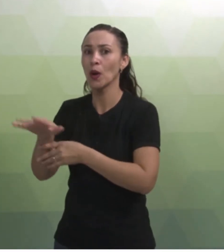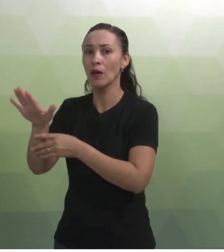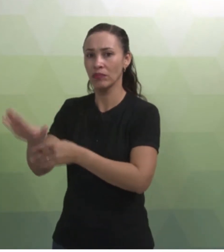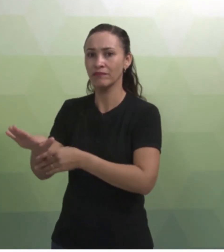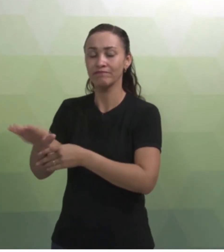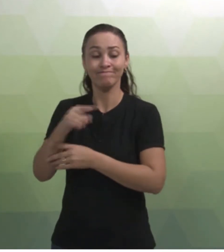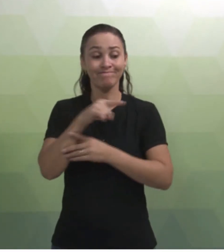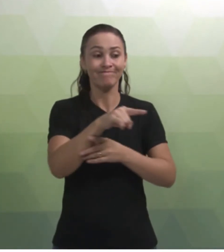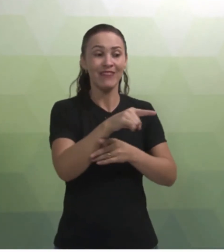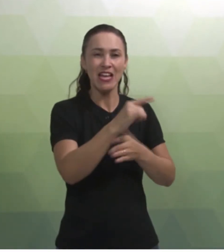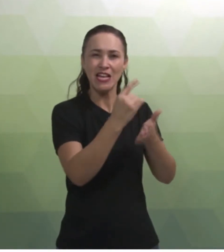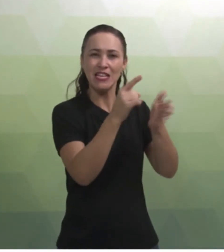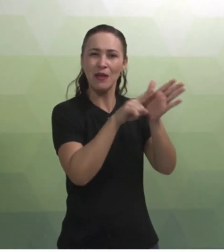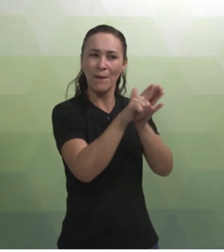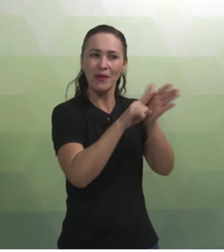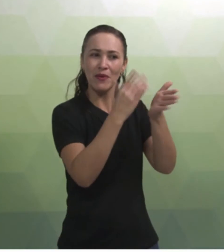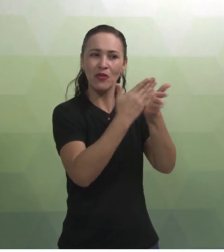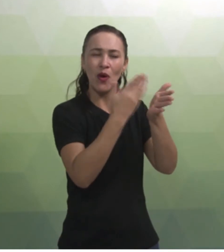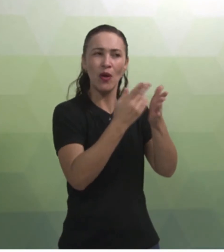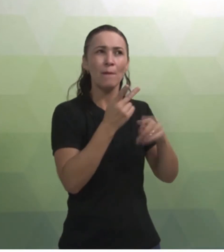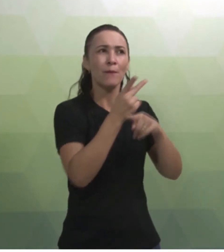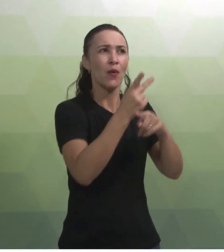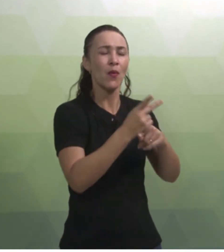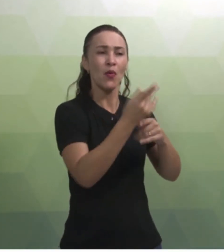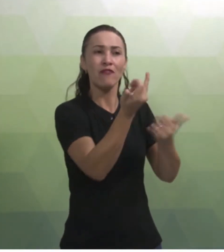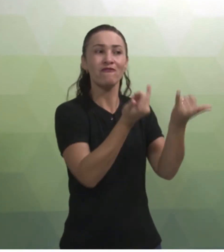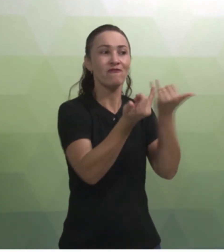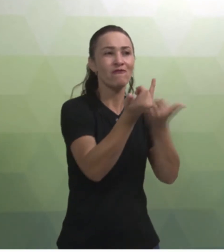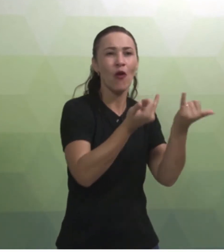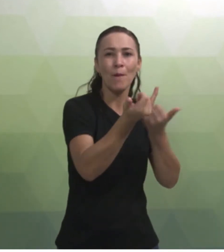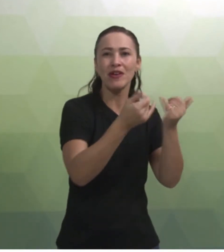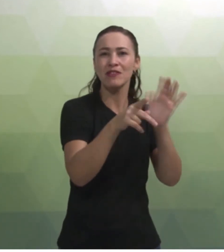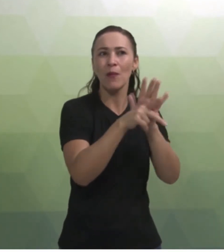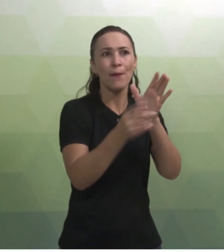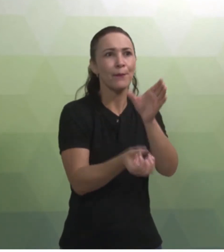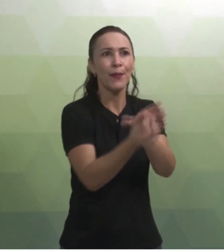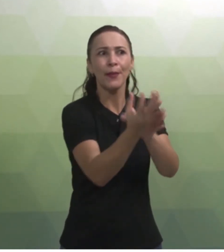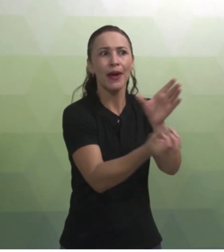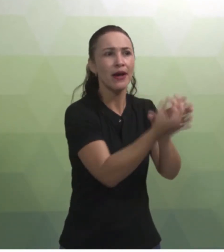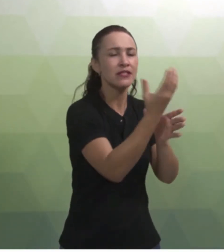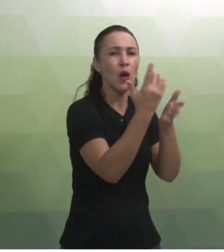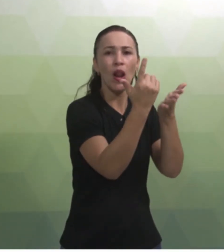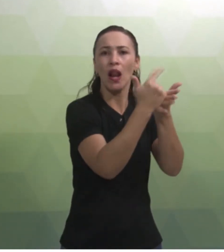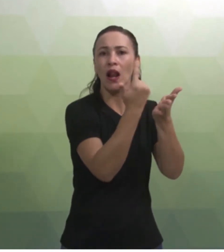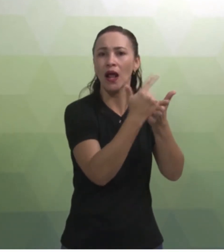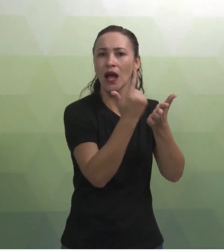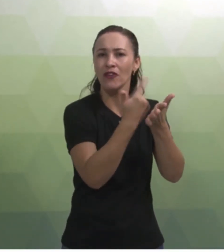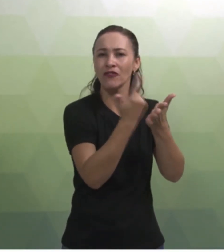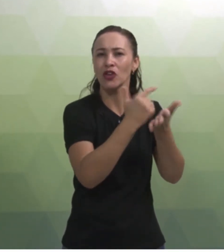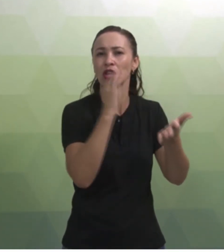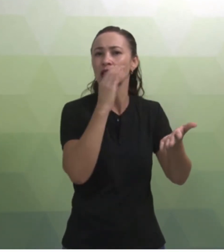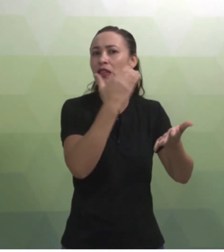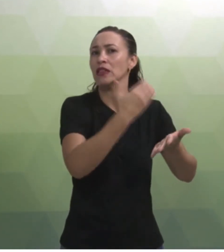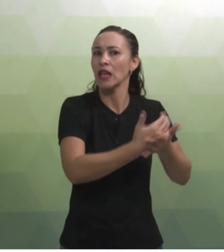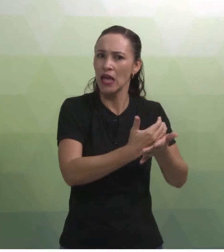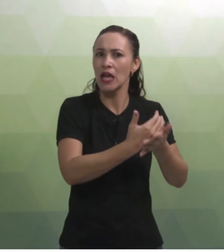busca informações e dados disponíveis em publicações, livros, teses e